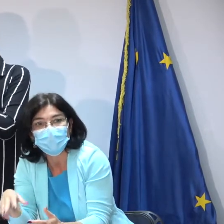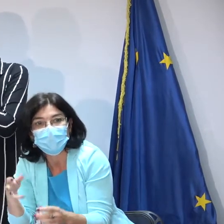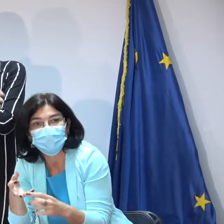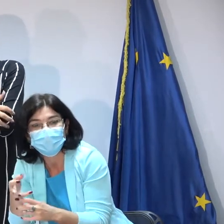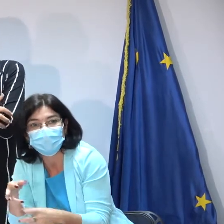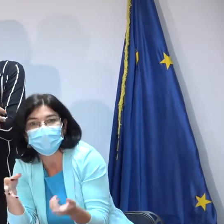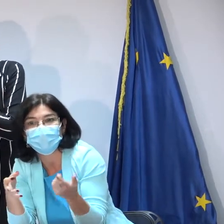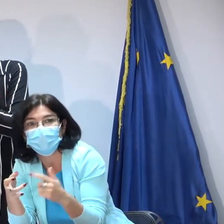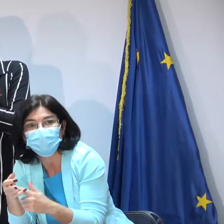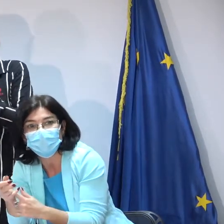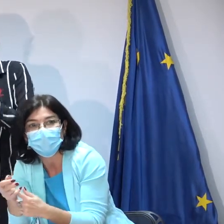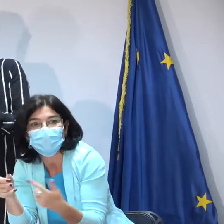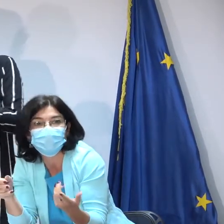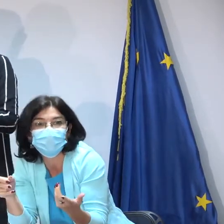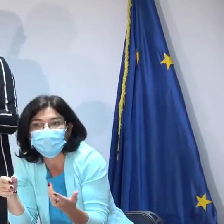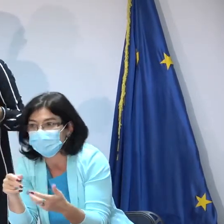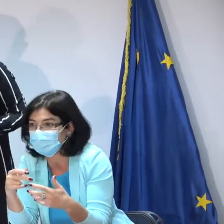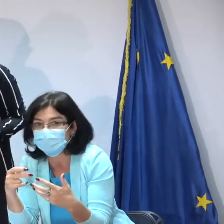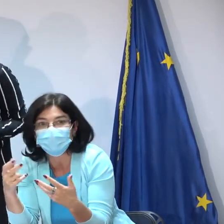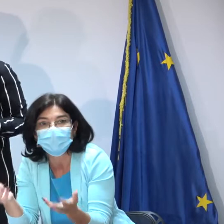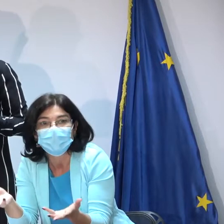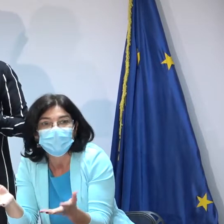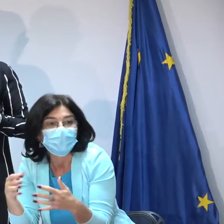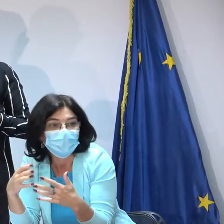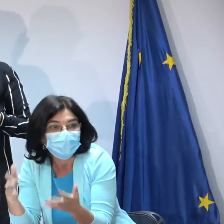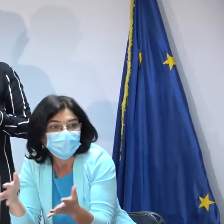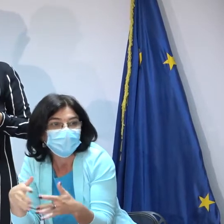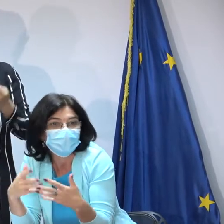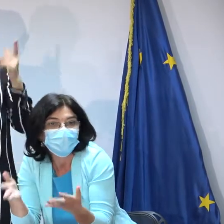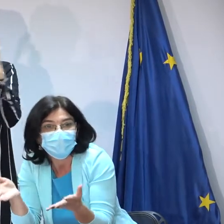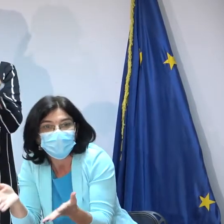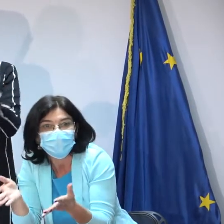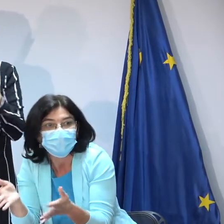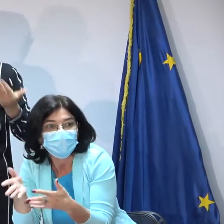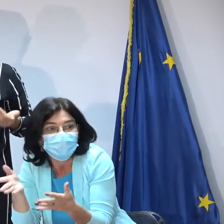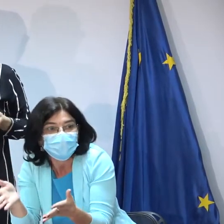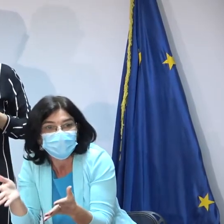nu are nici loc de muncă nu are nici casa este